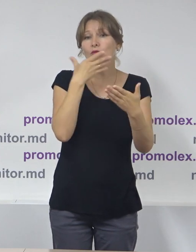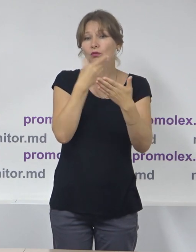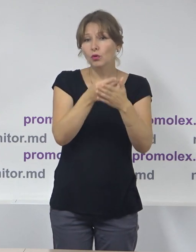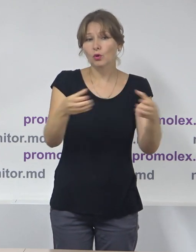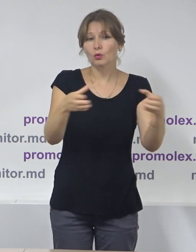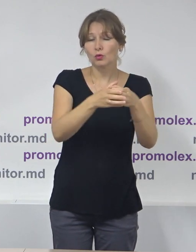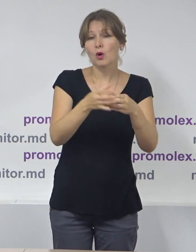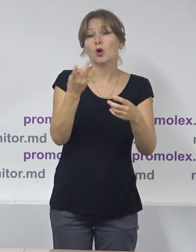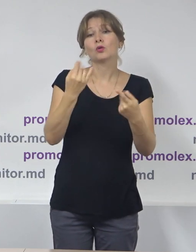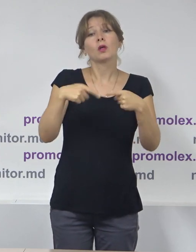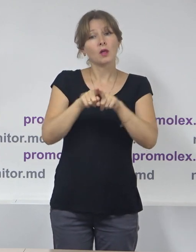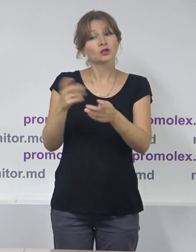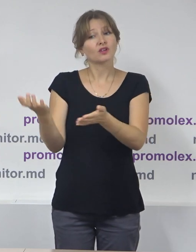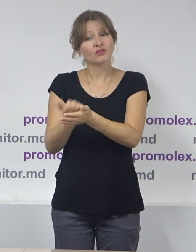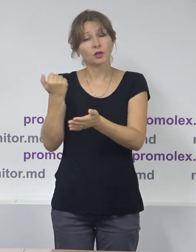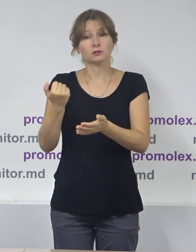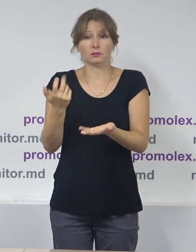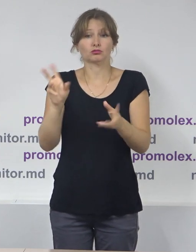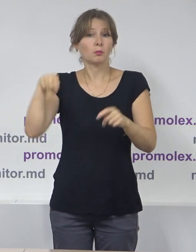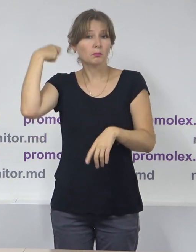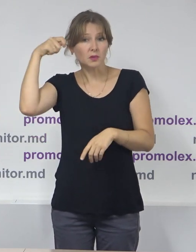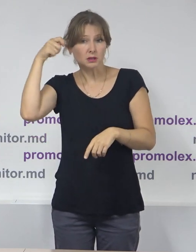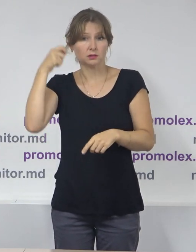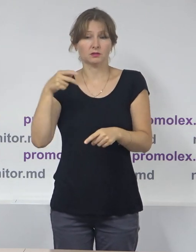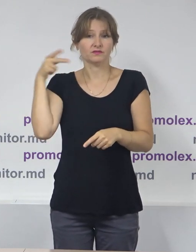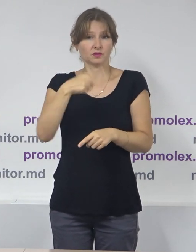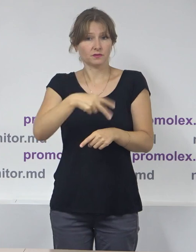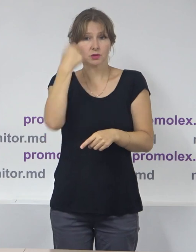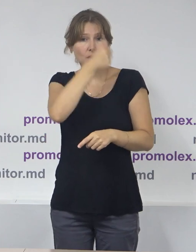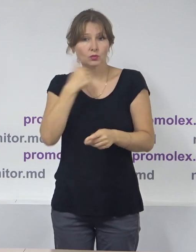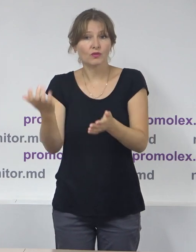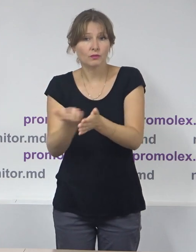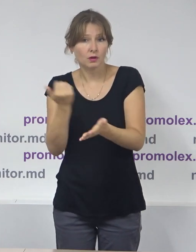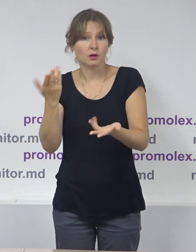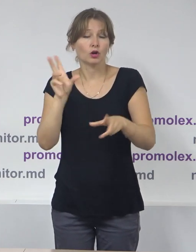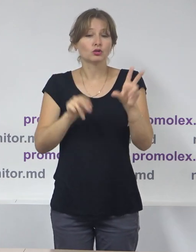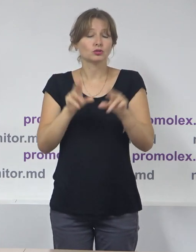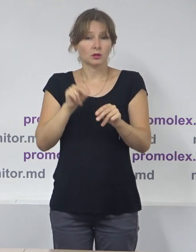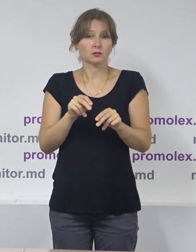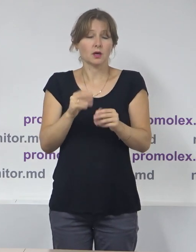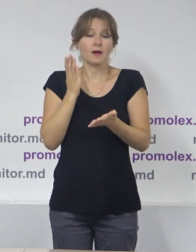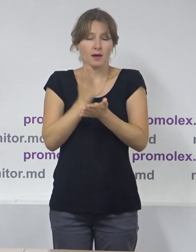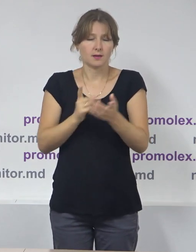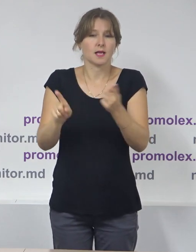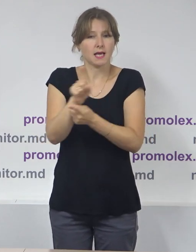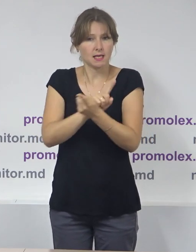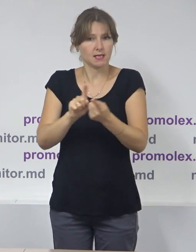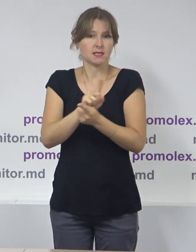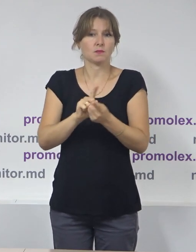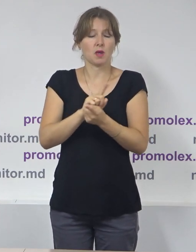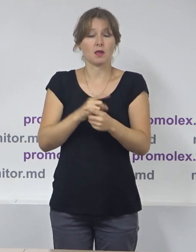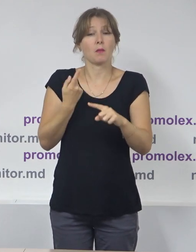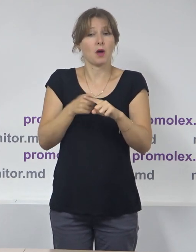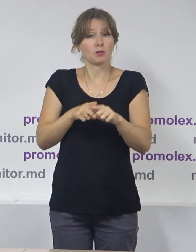dar a câștigat și alegerile prezidențiale din 2020. Avem schimbări în acest sens evidente. Iar